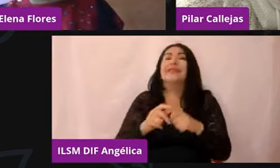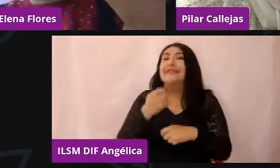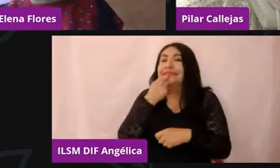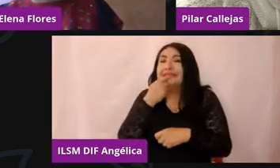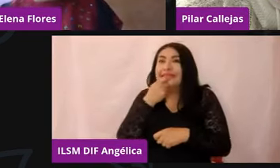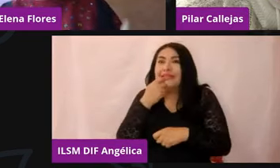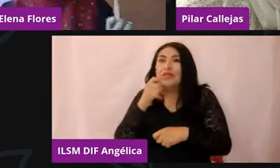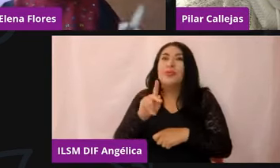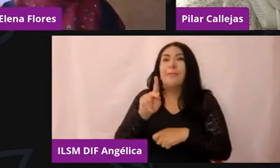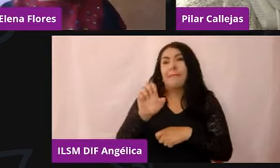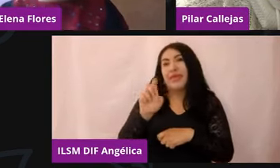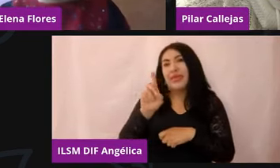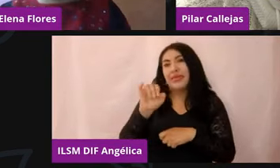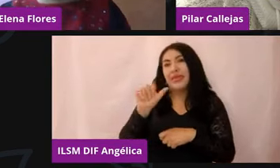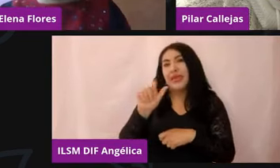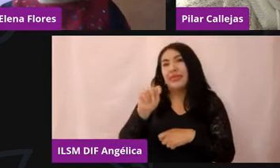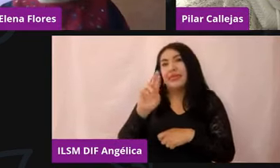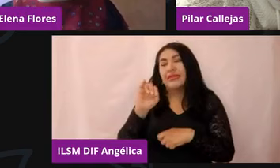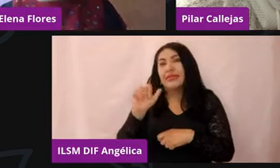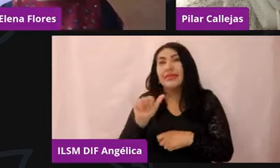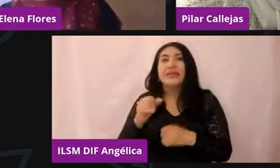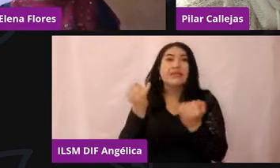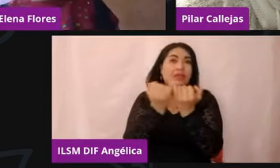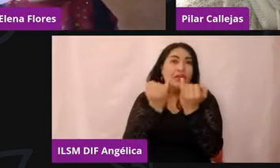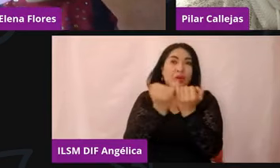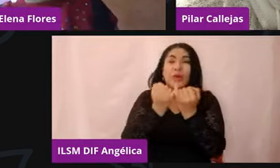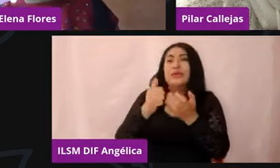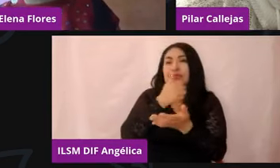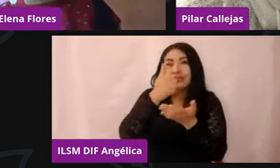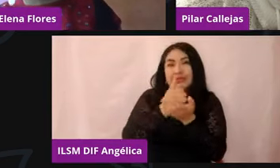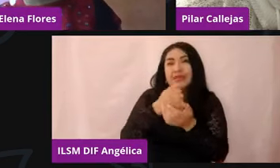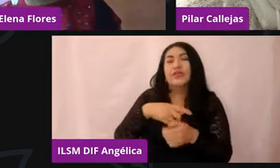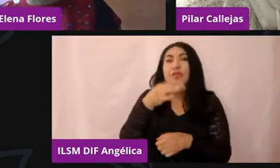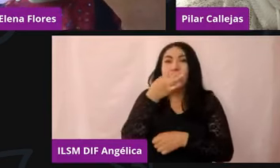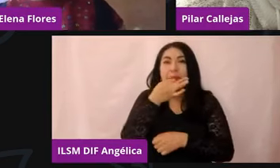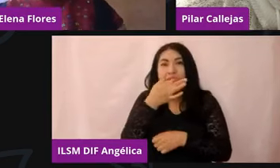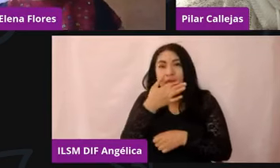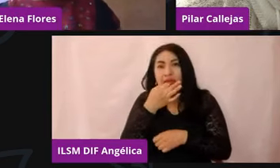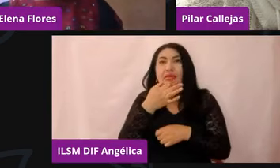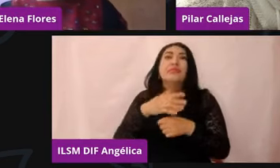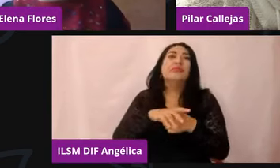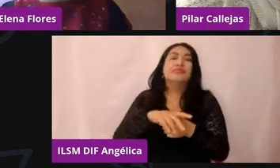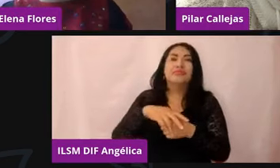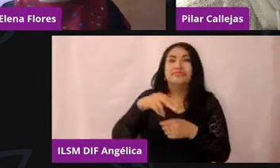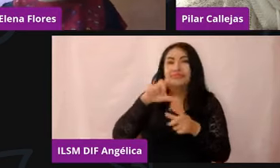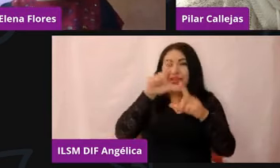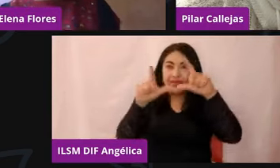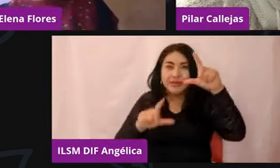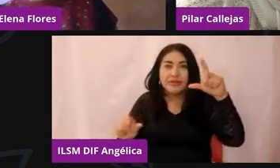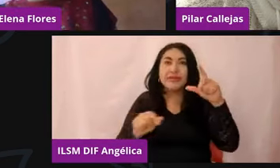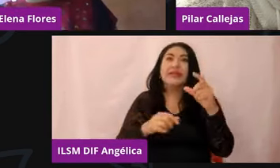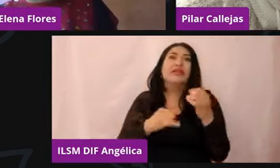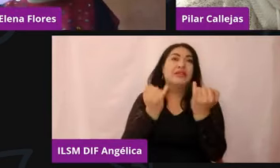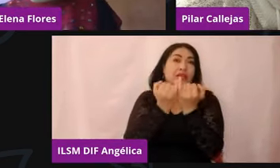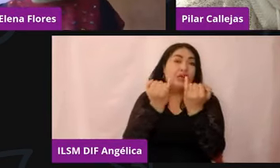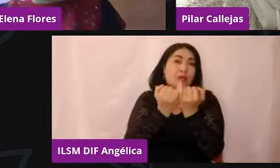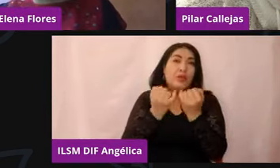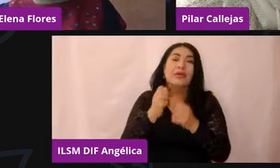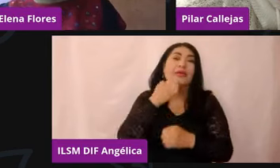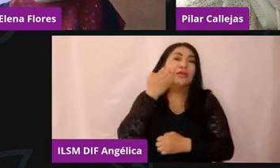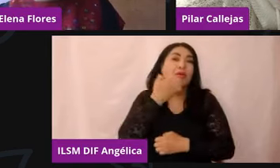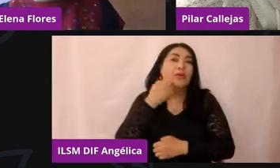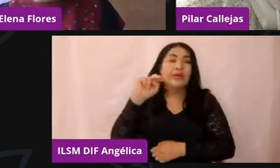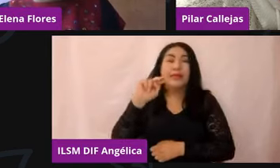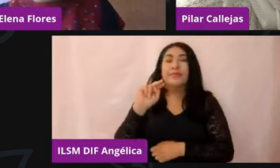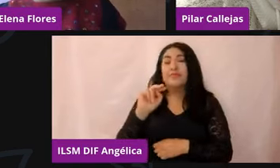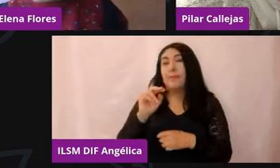y de la adolescencia. En el Centro Médico Nacional, 20 de noviembre, obtuvo la especialidad en psiquiatría. Y en la Facultad Mexicana de Medicina, Universidad de la